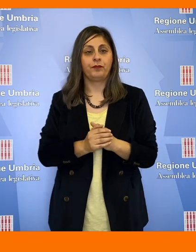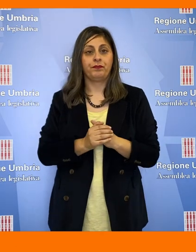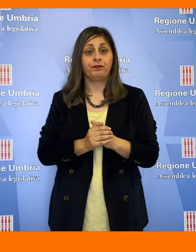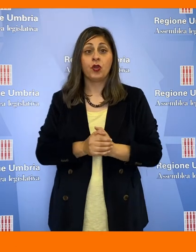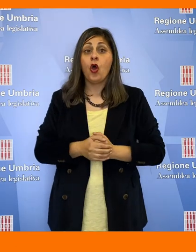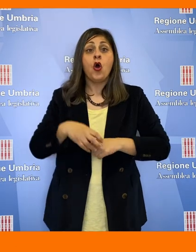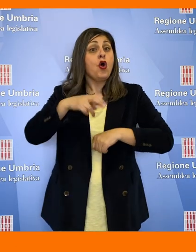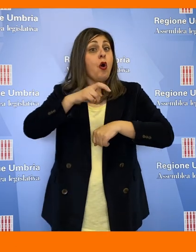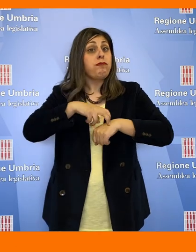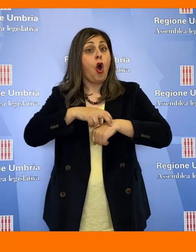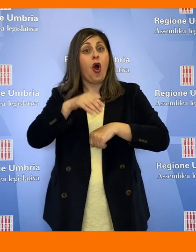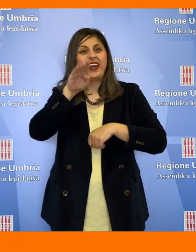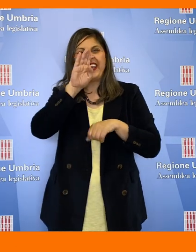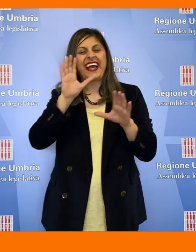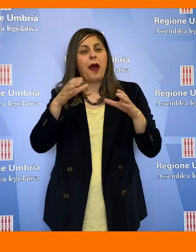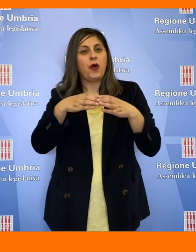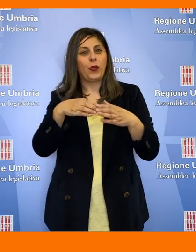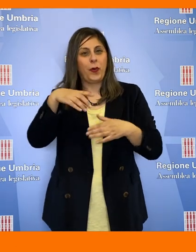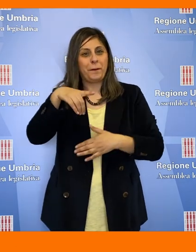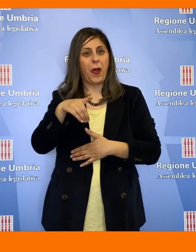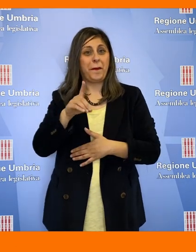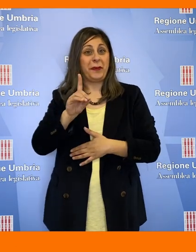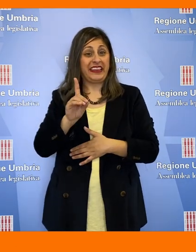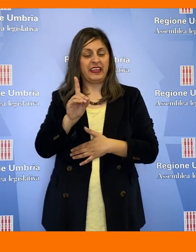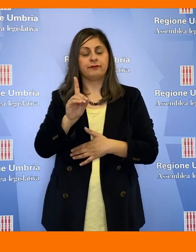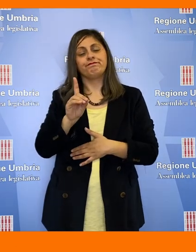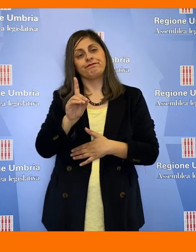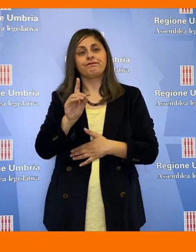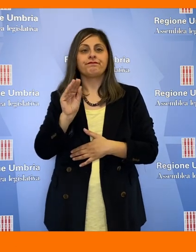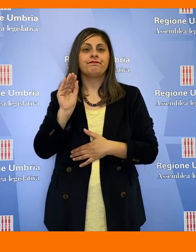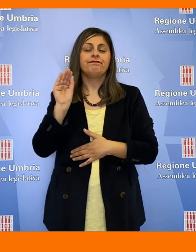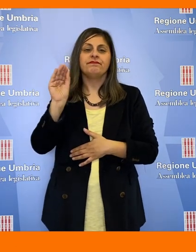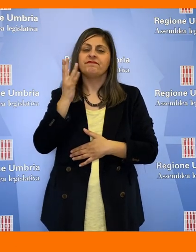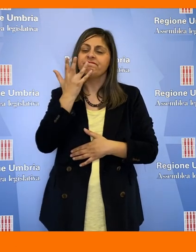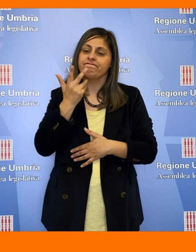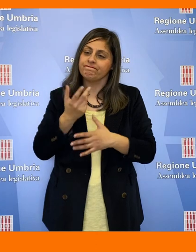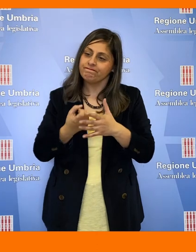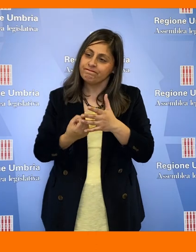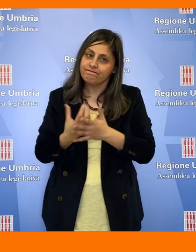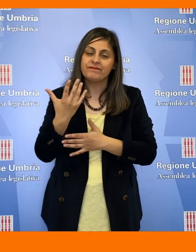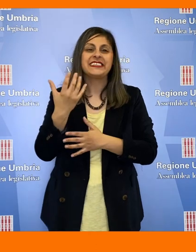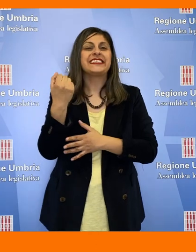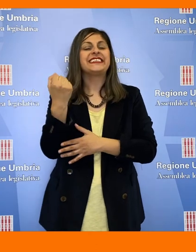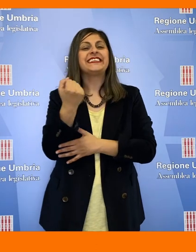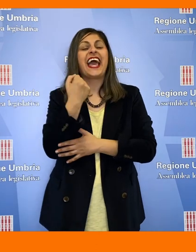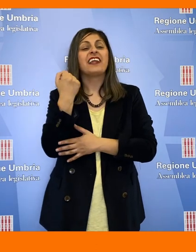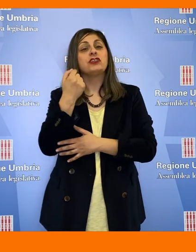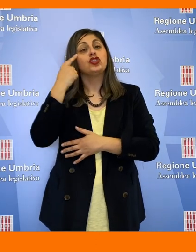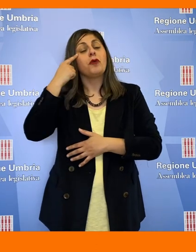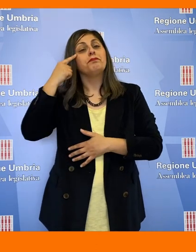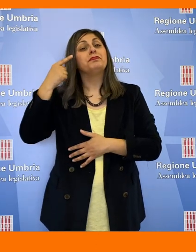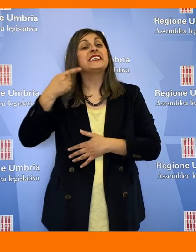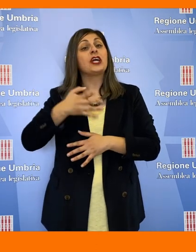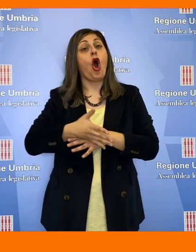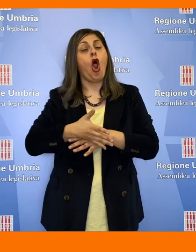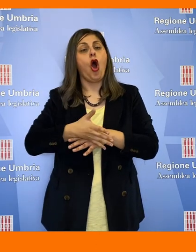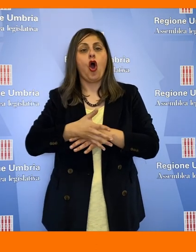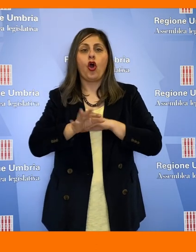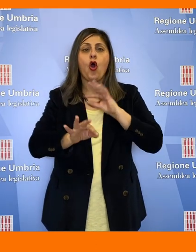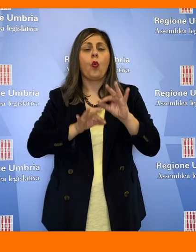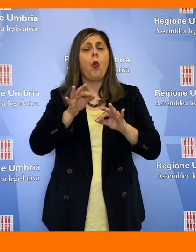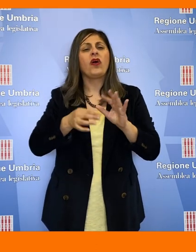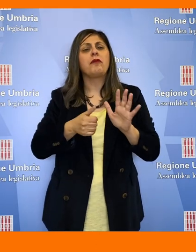Tommaso Bori, capogruppo del Partito Democratico, chiede di istituire il servizio dello psicologo